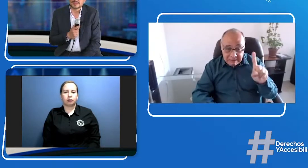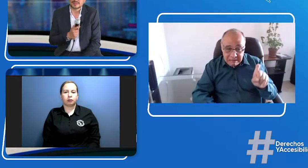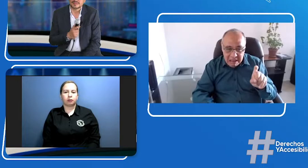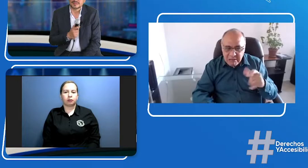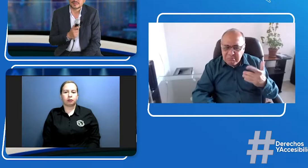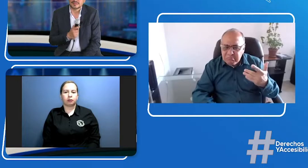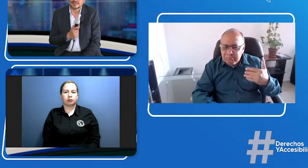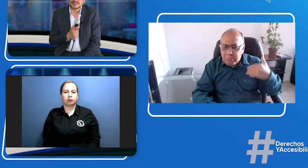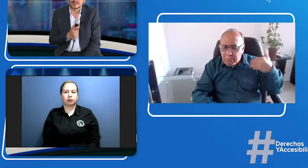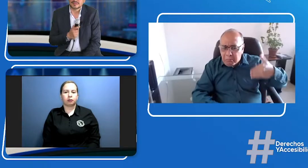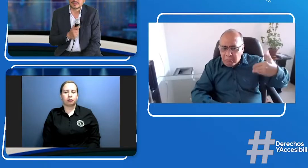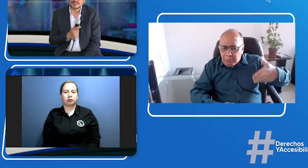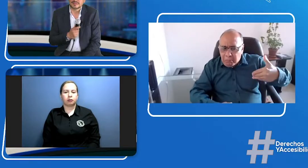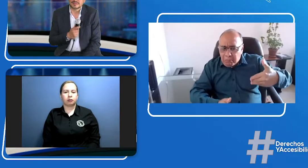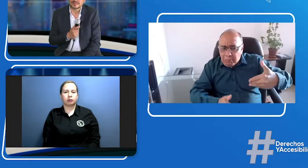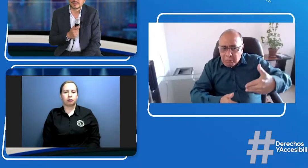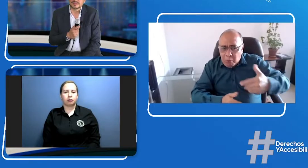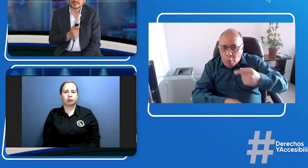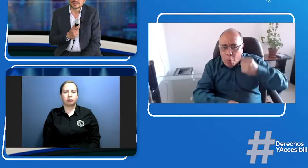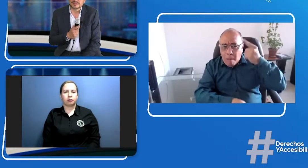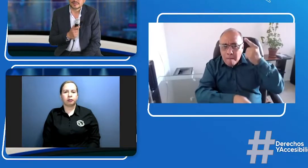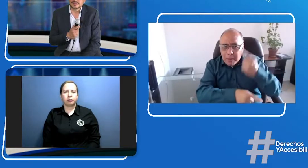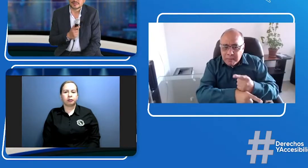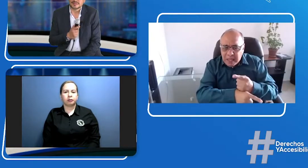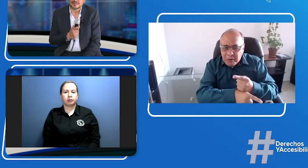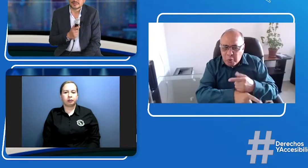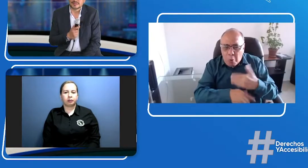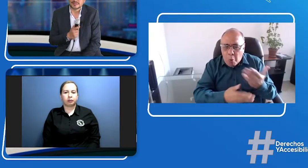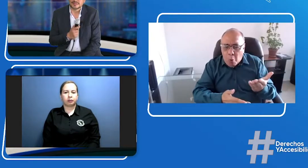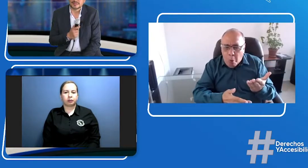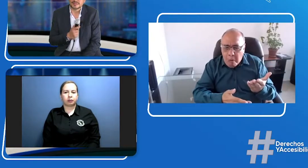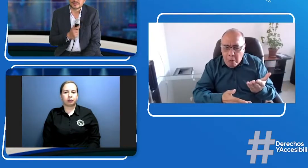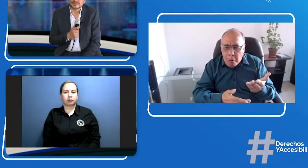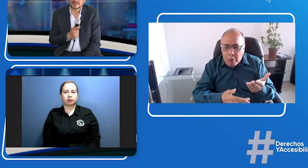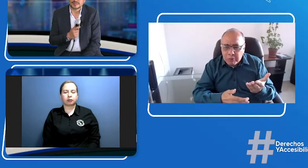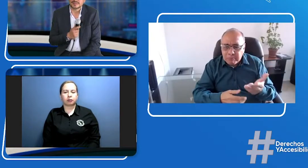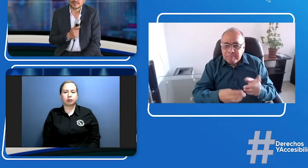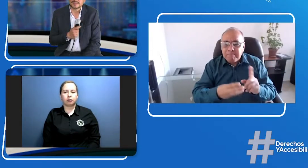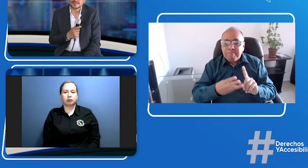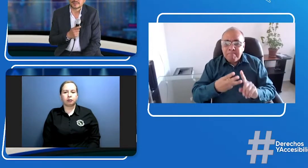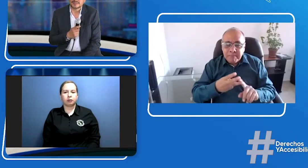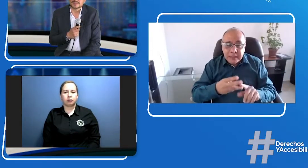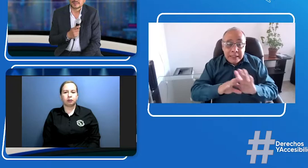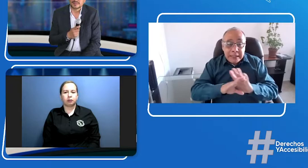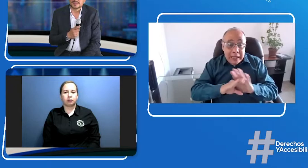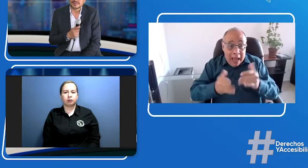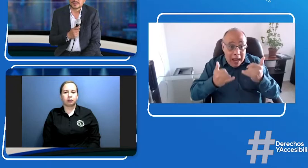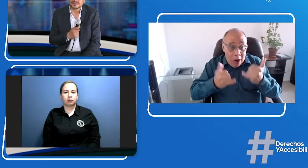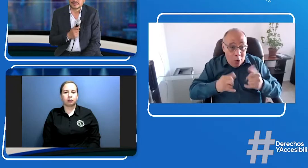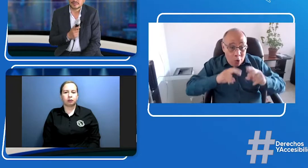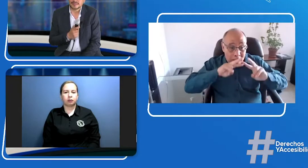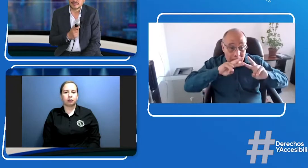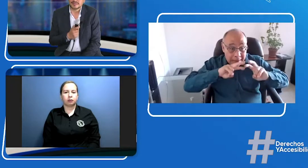resolución 2016. ¿Qué ha pasado después de ella? ¿Se ha cumplido totalmente?